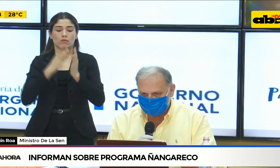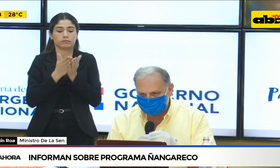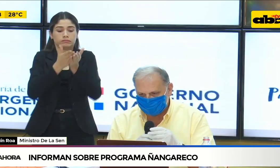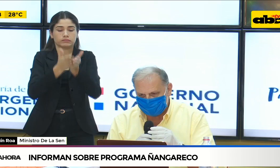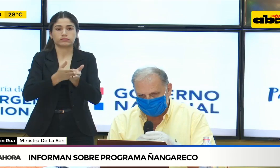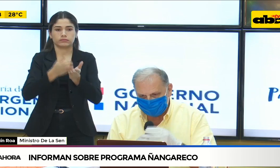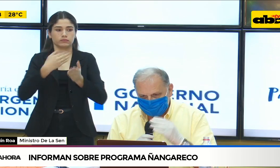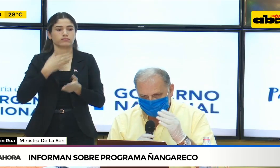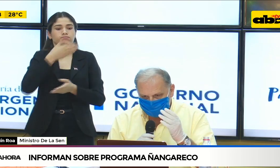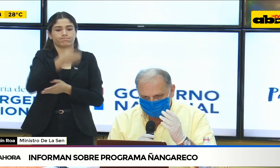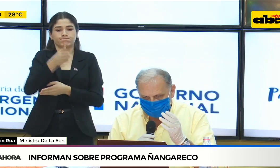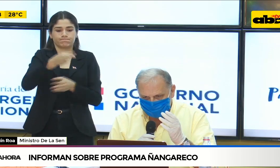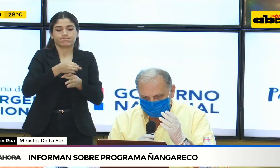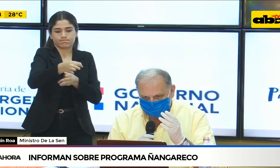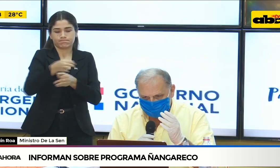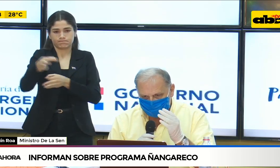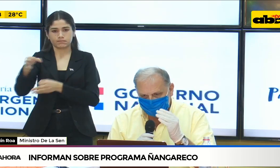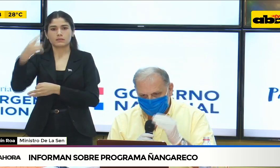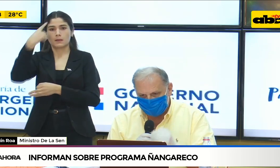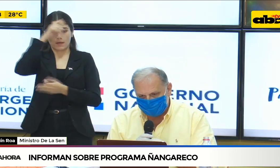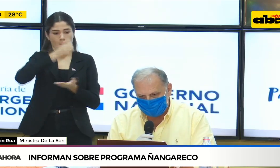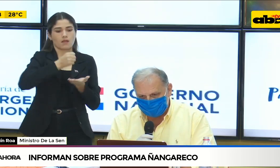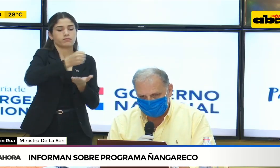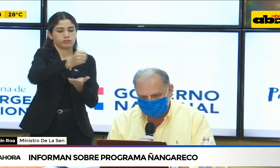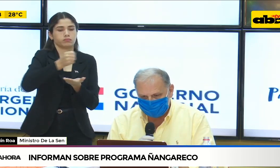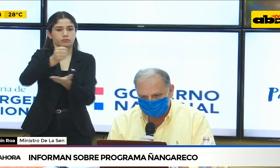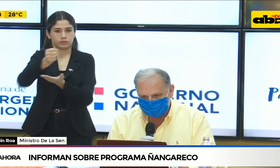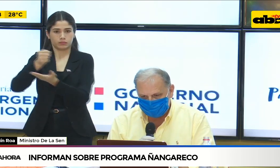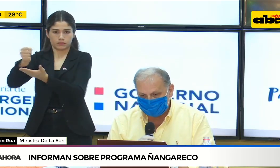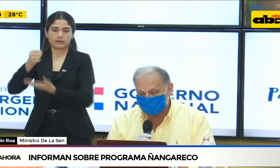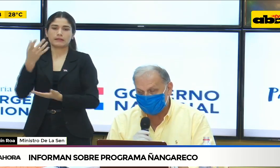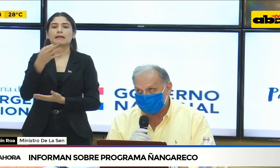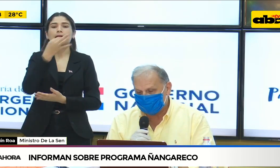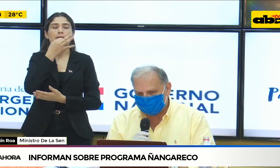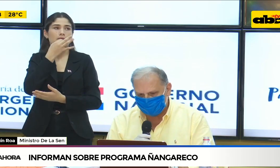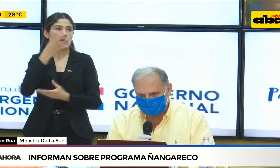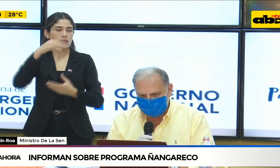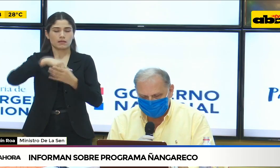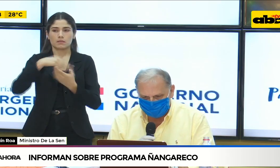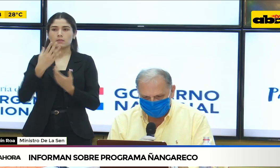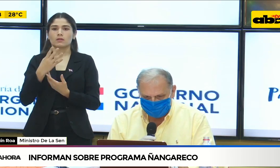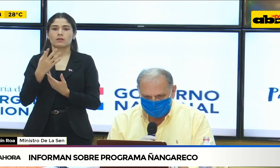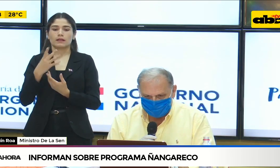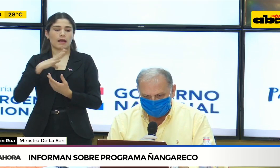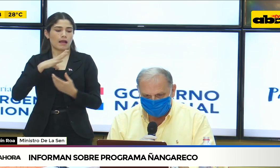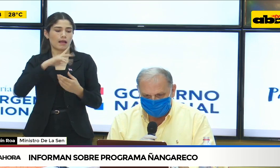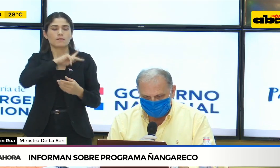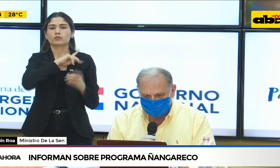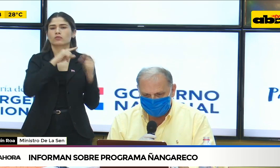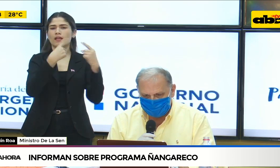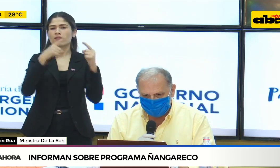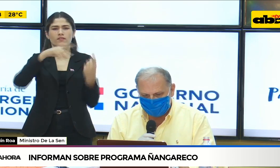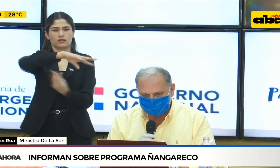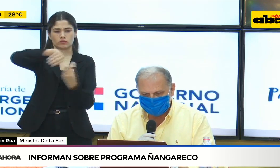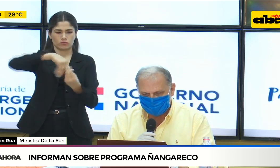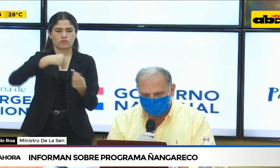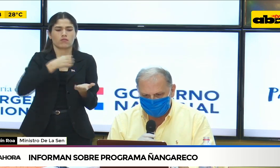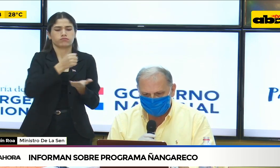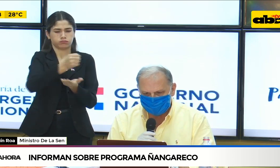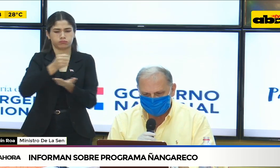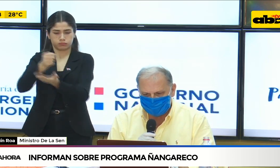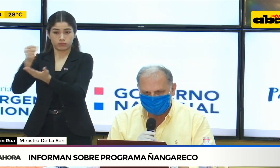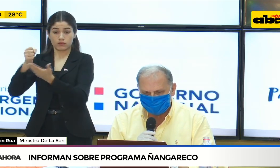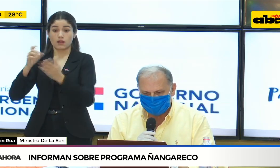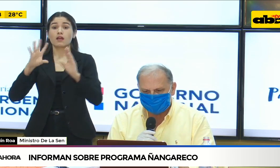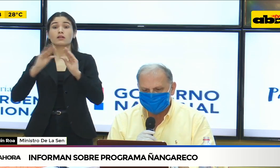tanto de la zona de Carmelo como de la zona de Teniente Montanía, en donde hemos llegado a 5